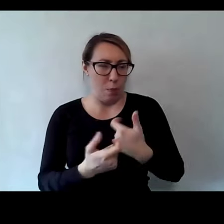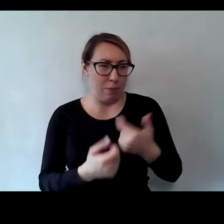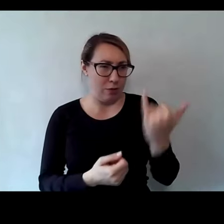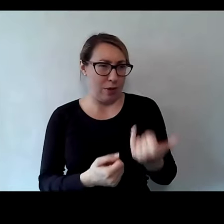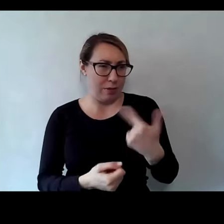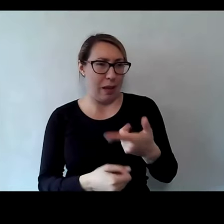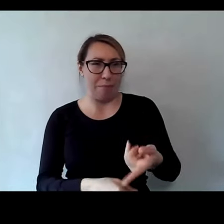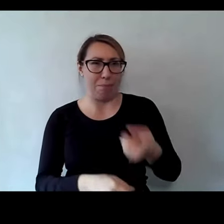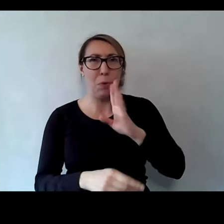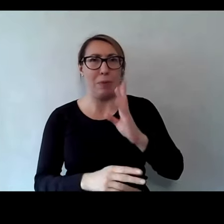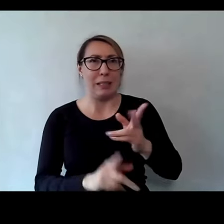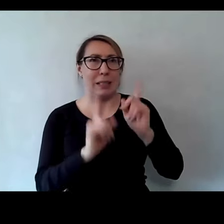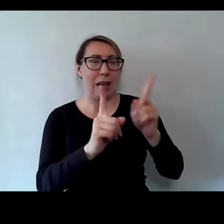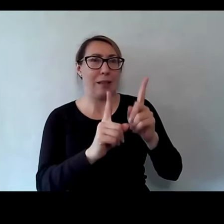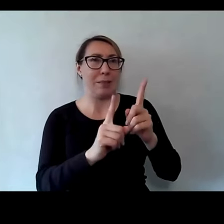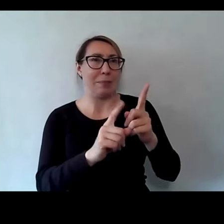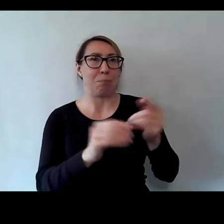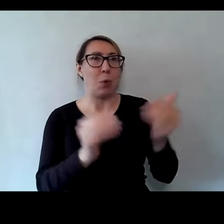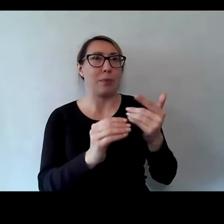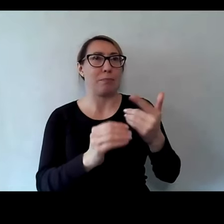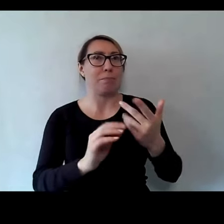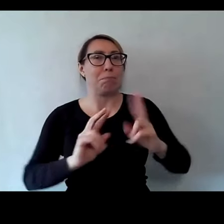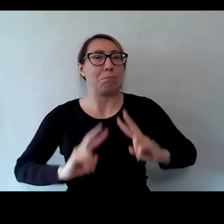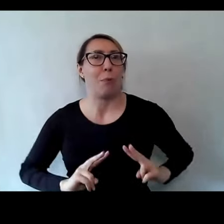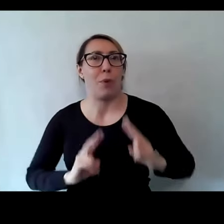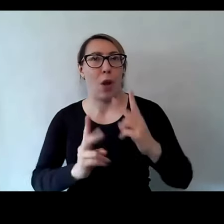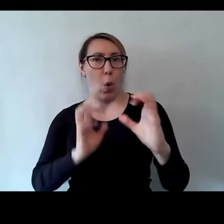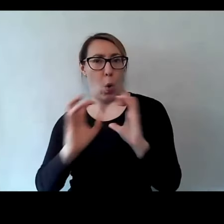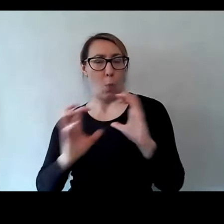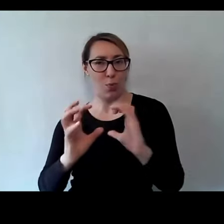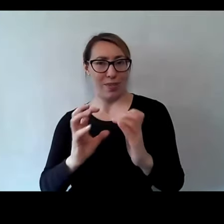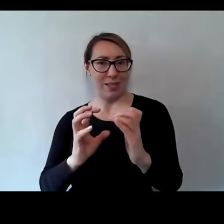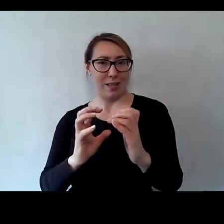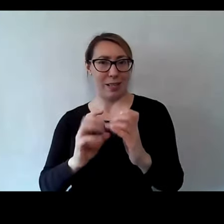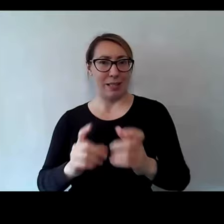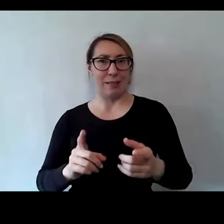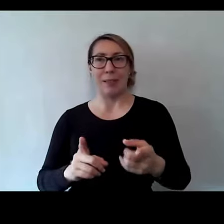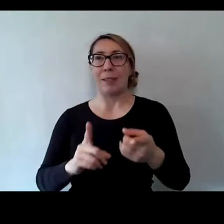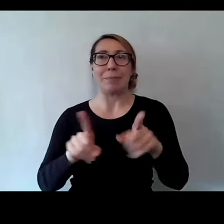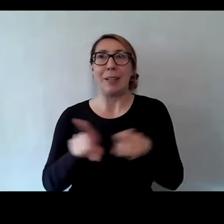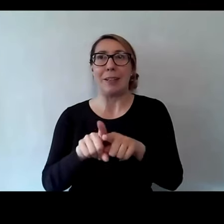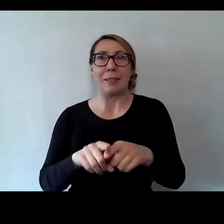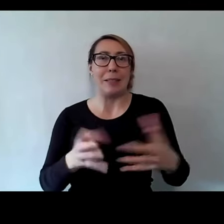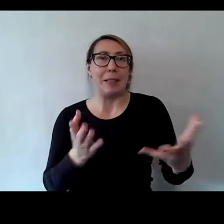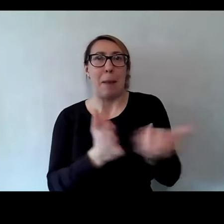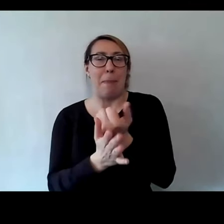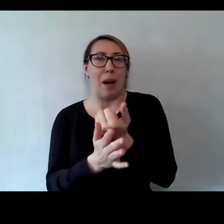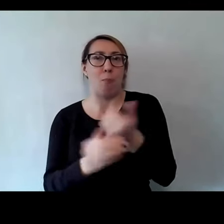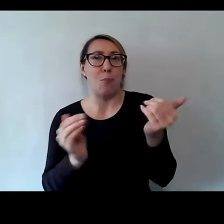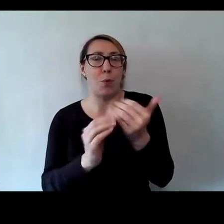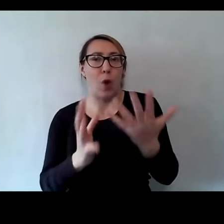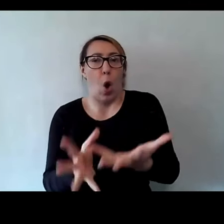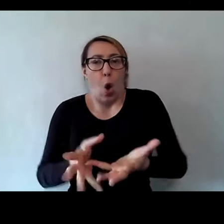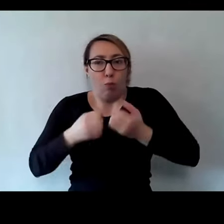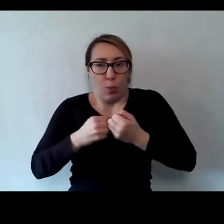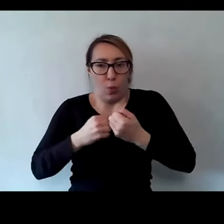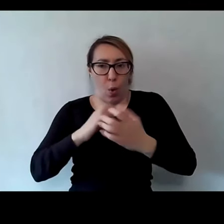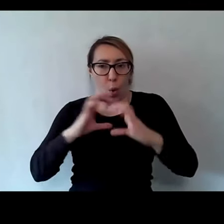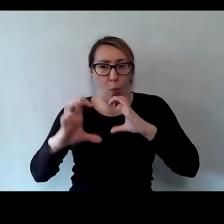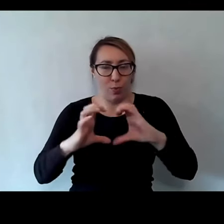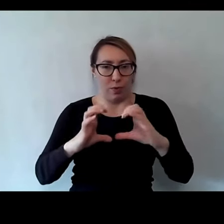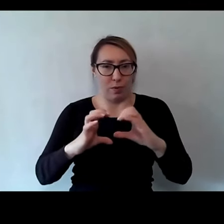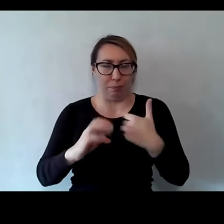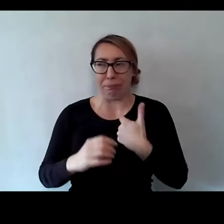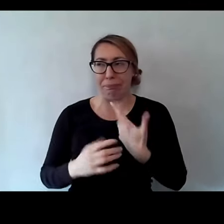możliwość nadania komunikatu. Zabraniam mu możliwość odbioru komunikatu. Ale powiedziała